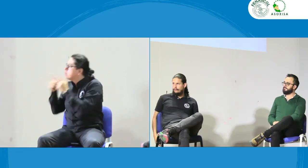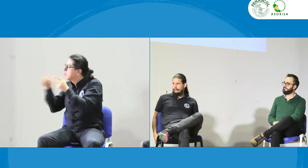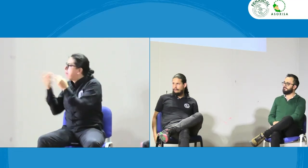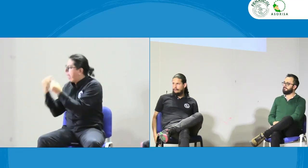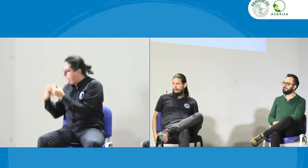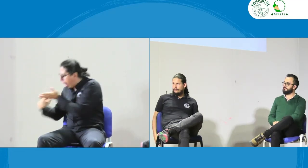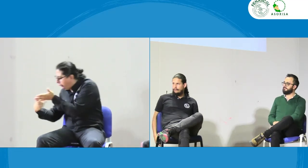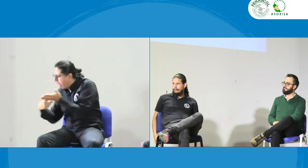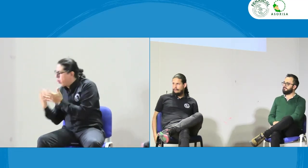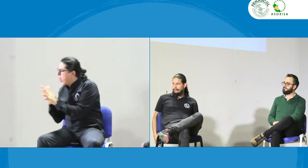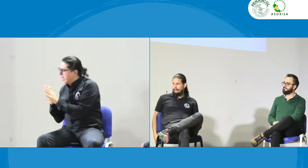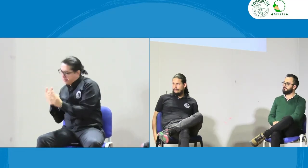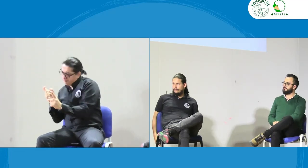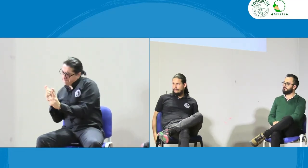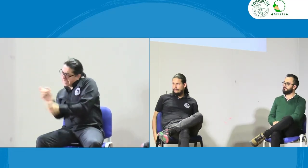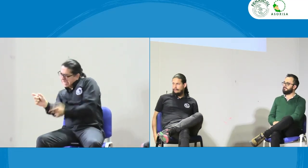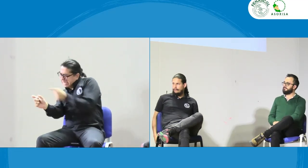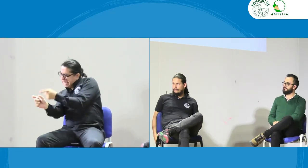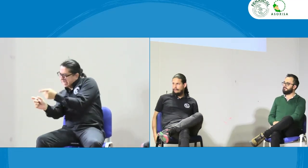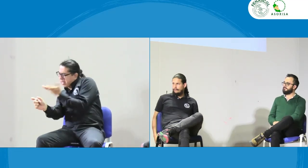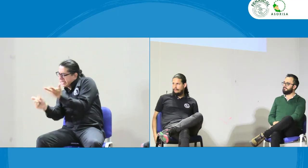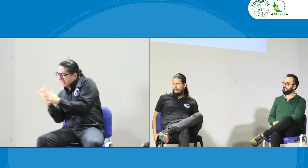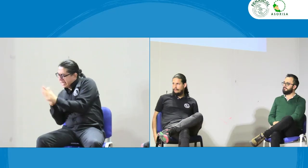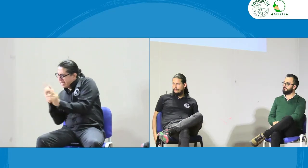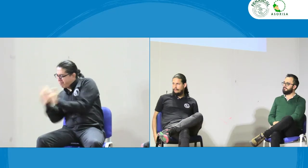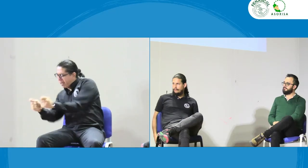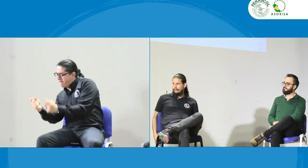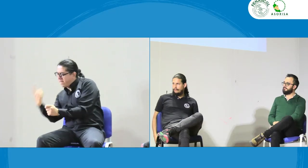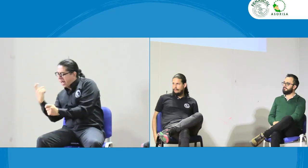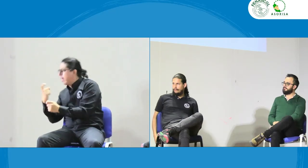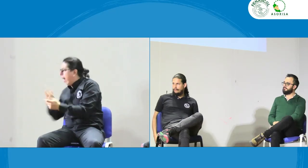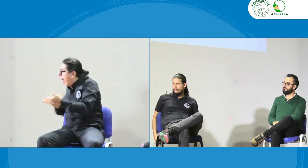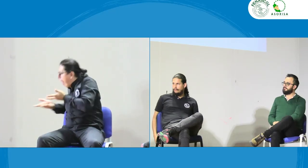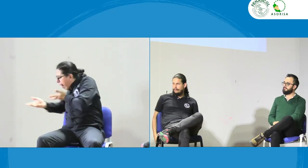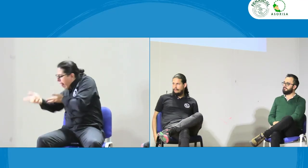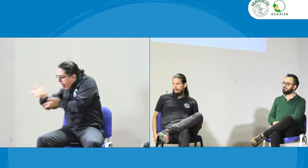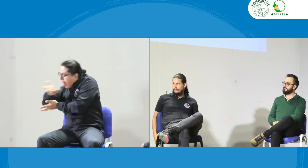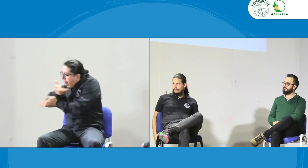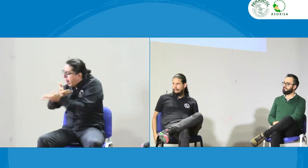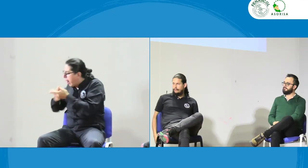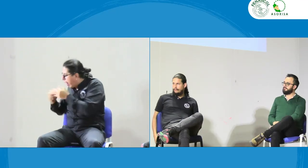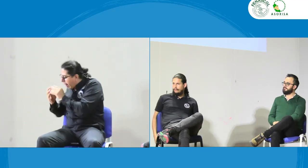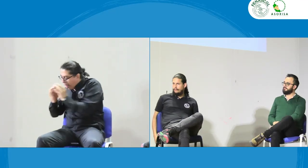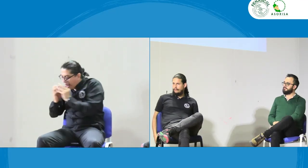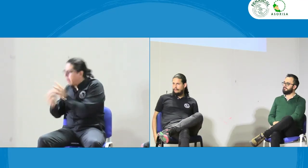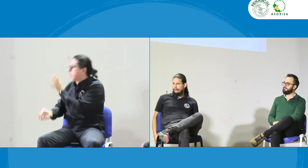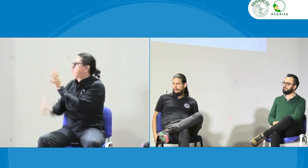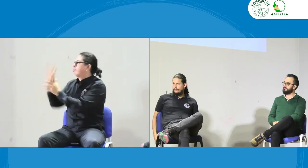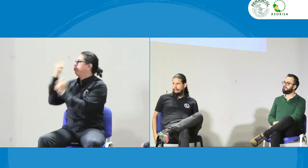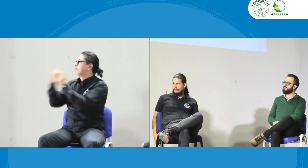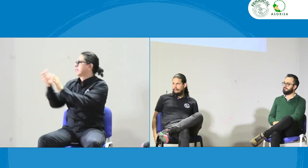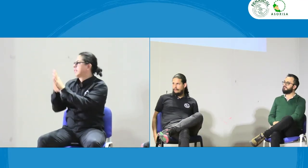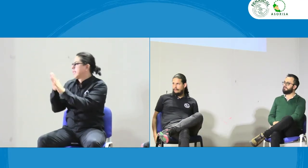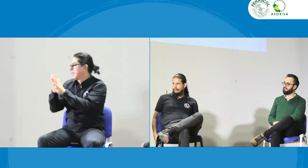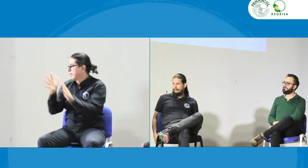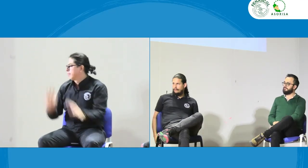pues pueden entrar a colaborar en esos equipos de pronto este término que nos hace falta una seña